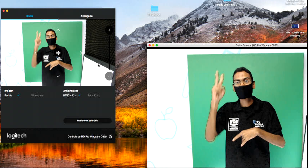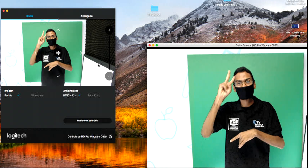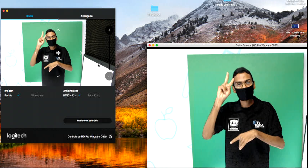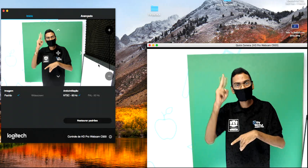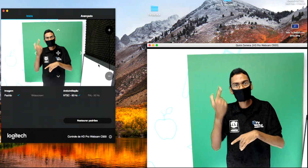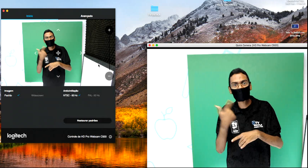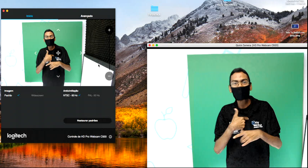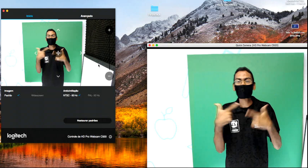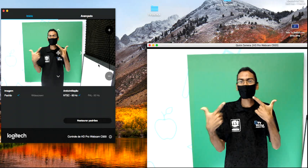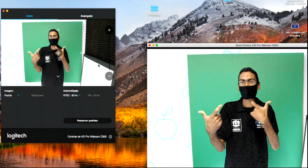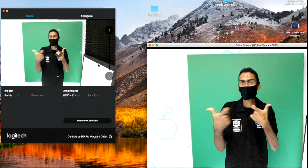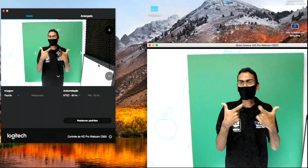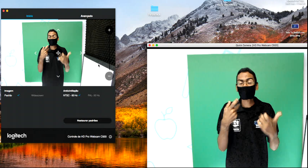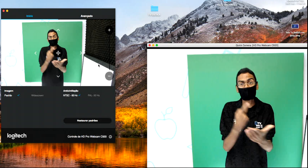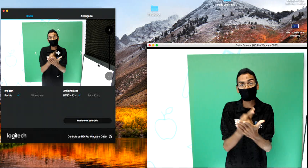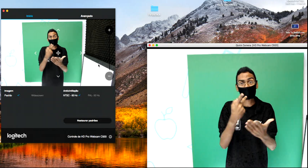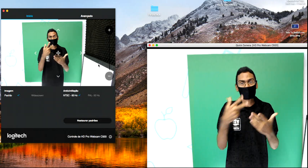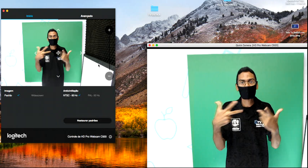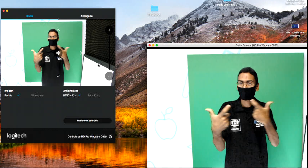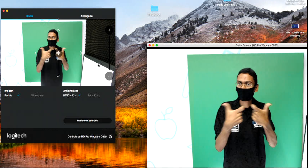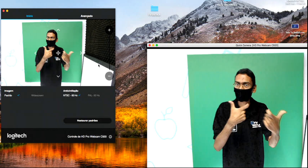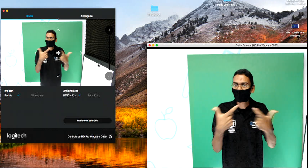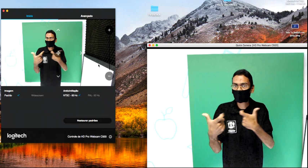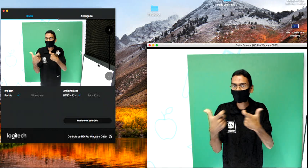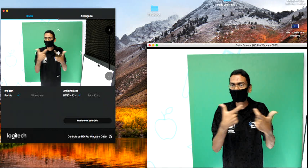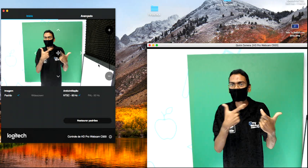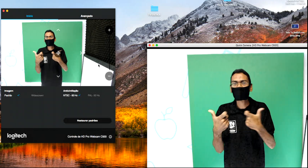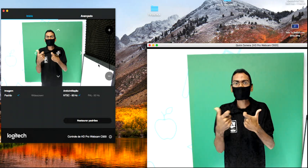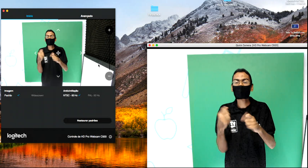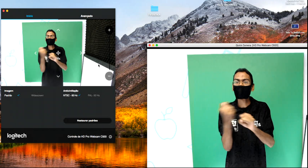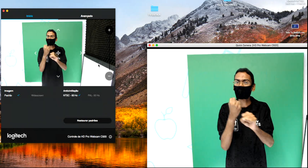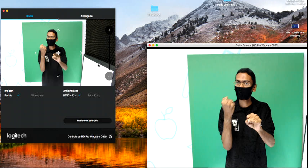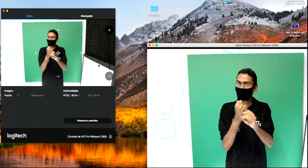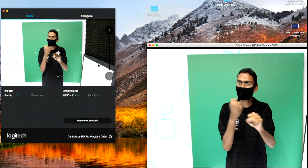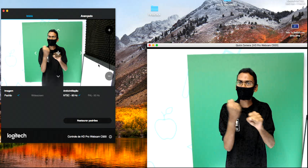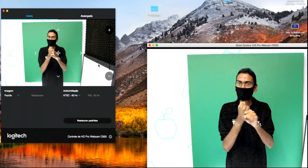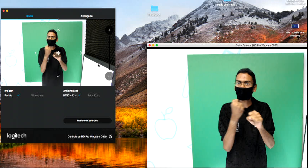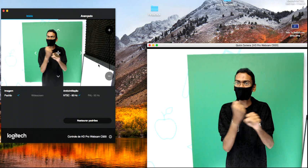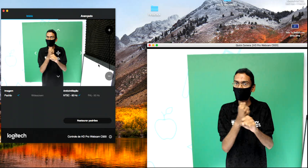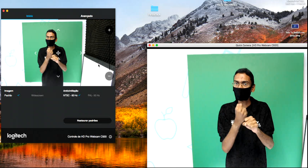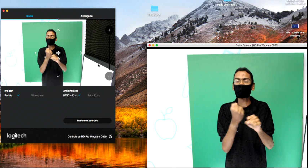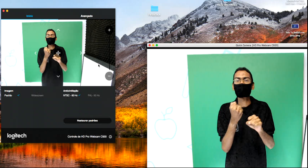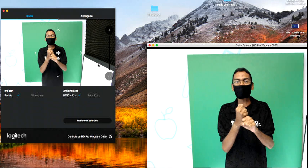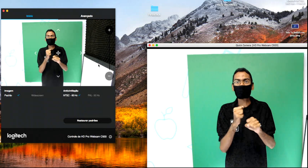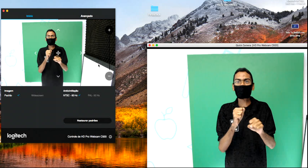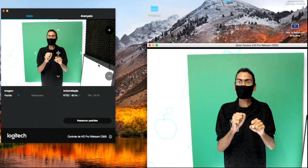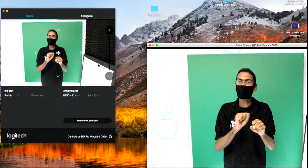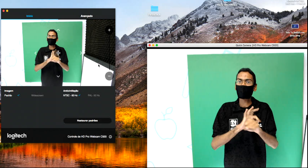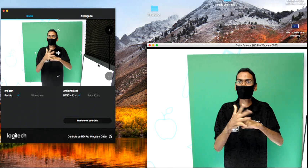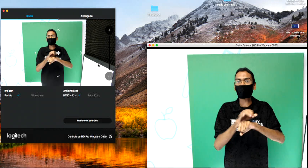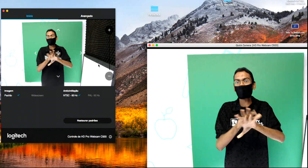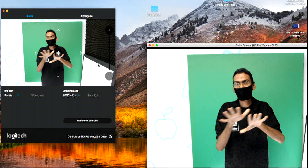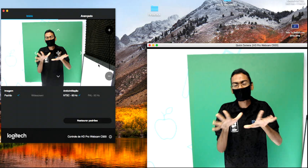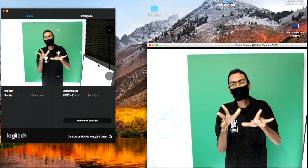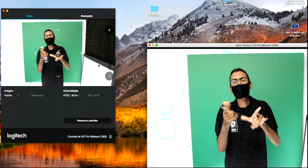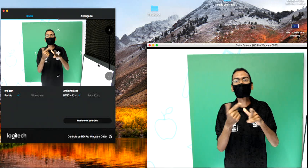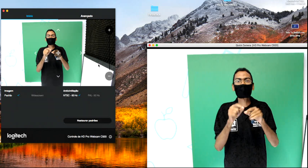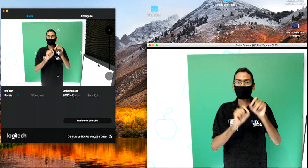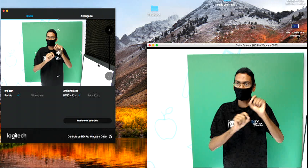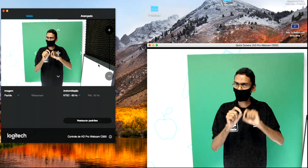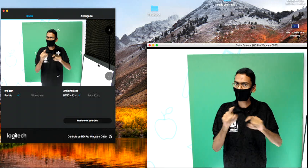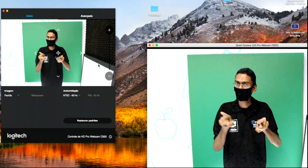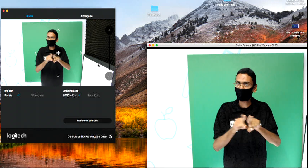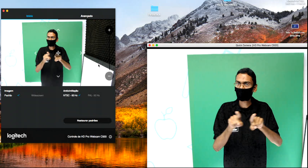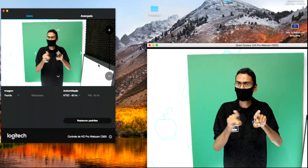como guerras, quedas de impérios, grandes construções, históricos, epidemias e mudanças de regime. Os tempos históricos